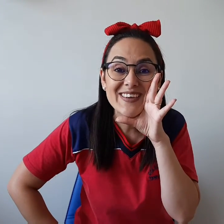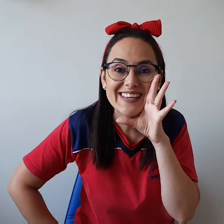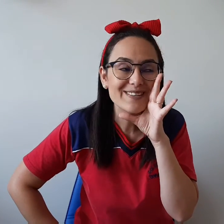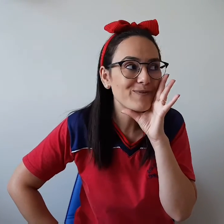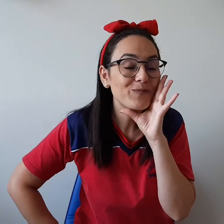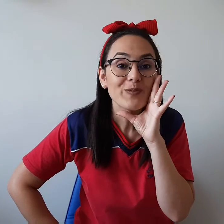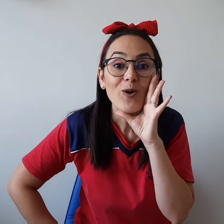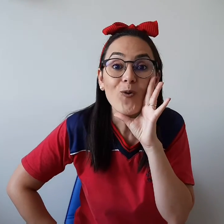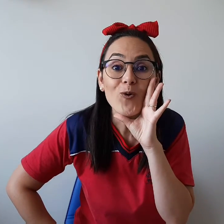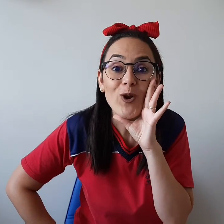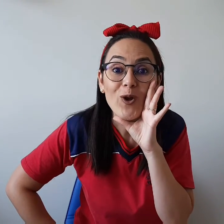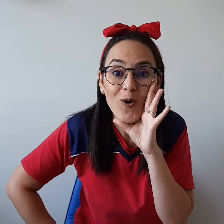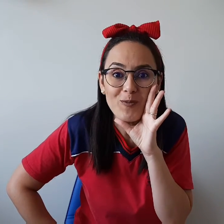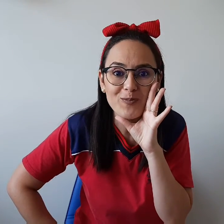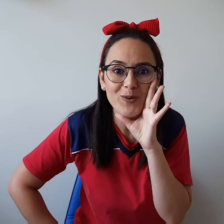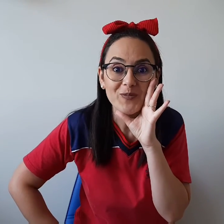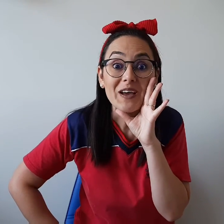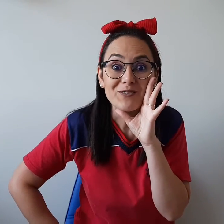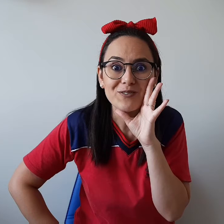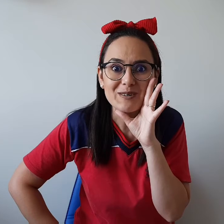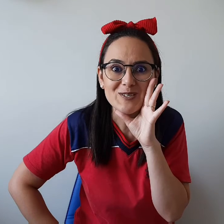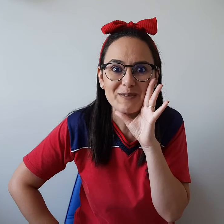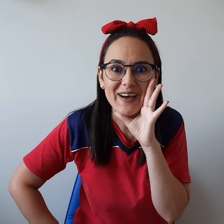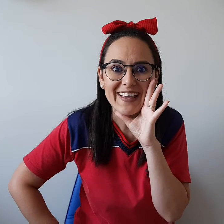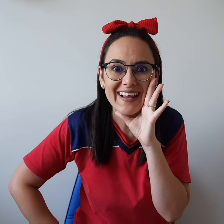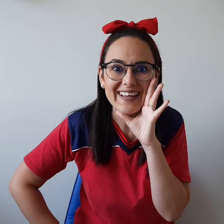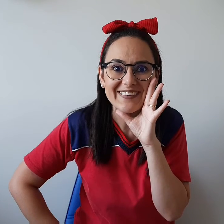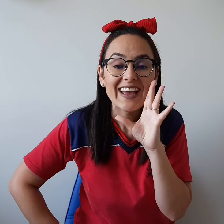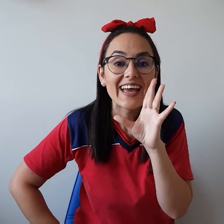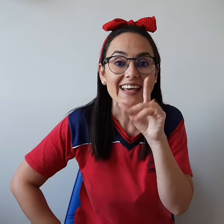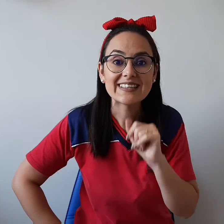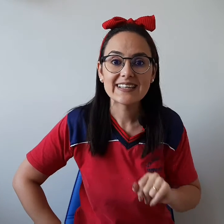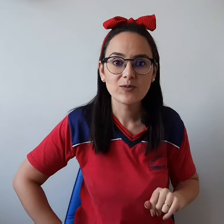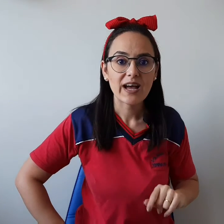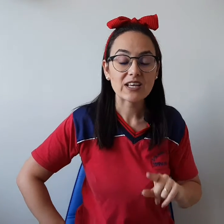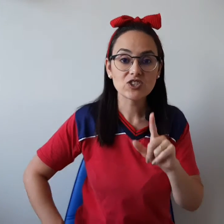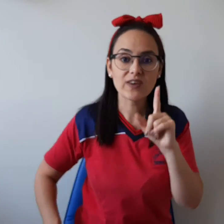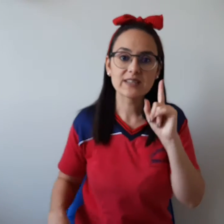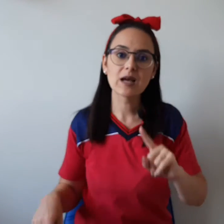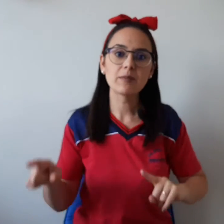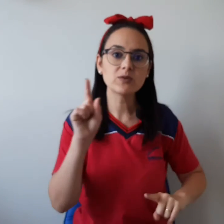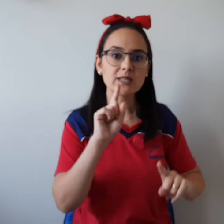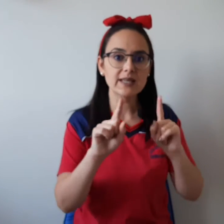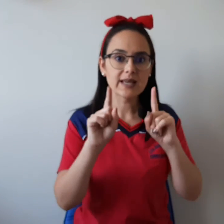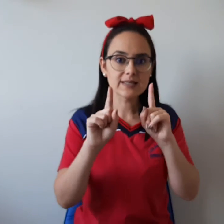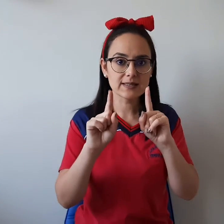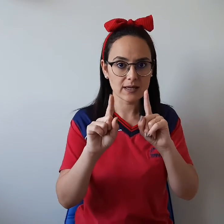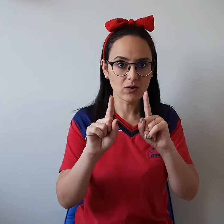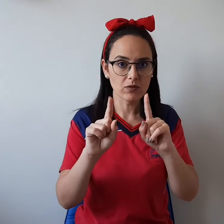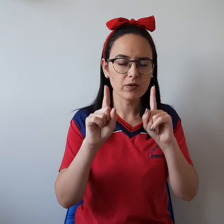mesmo, o Lobo. Vamos chamar ele? Então, a gente vai cantar uma musiquinha assim, ó,